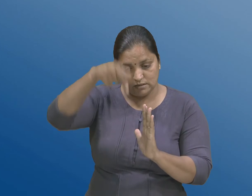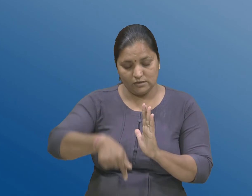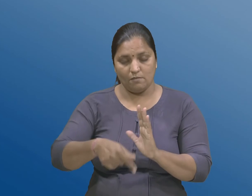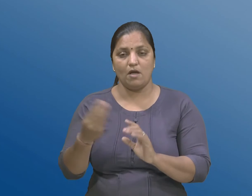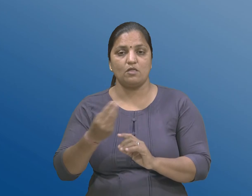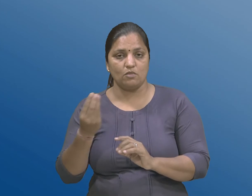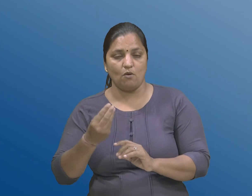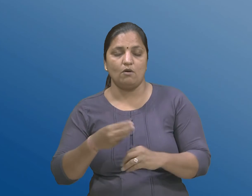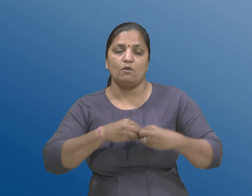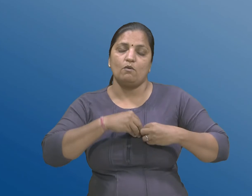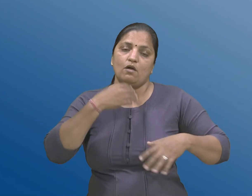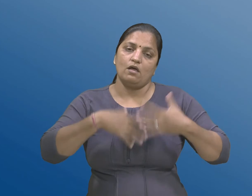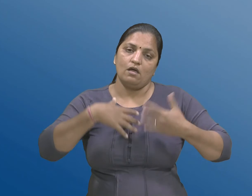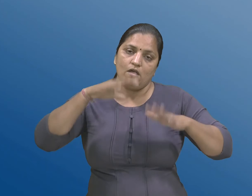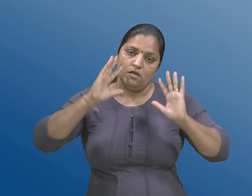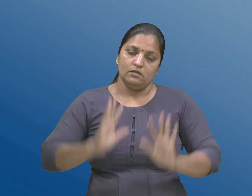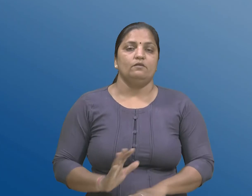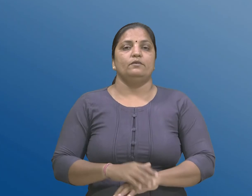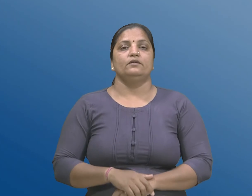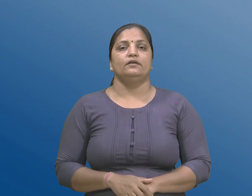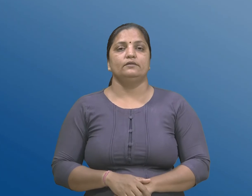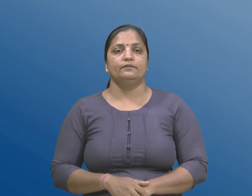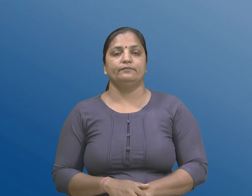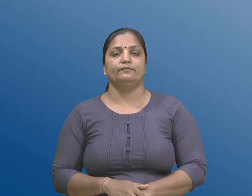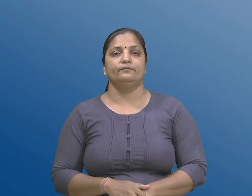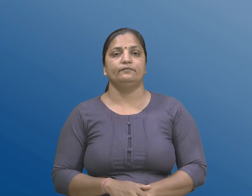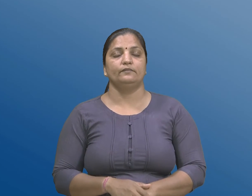पीडाए छे, एनू पहलू,